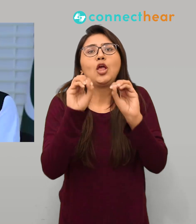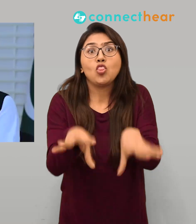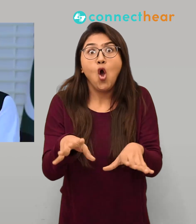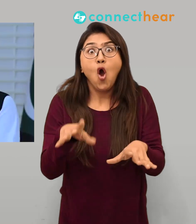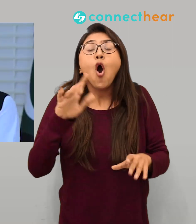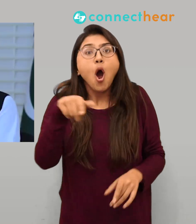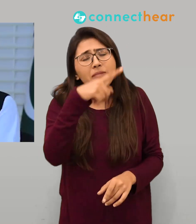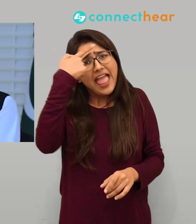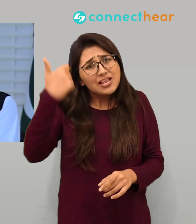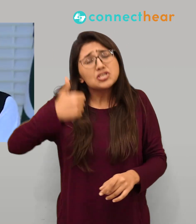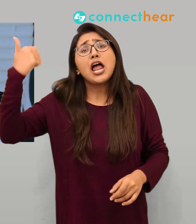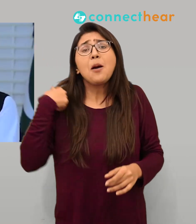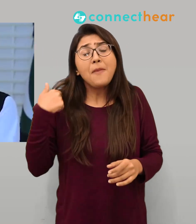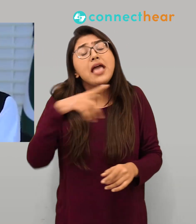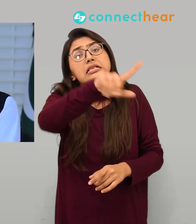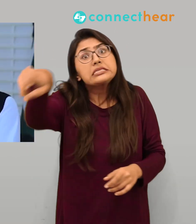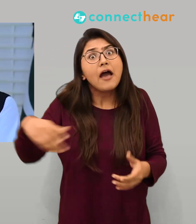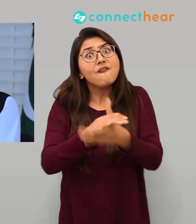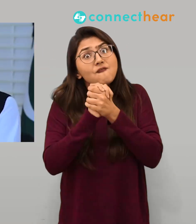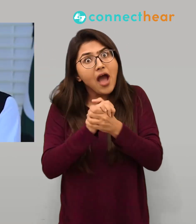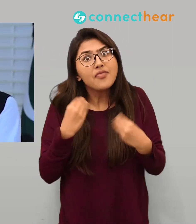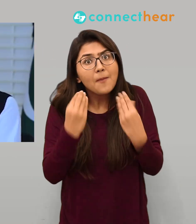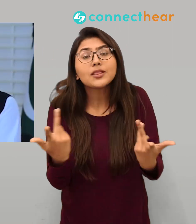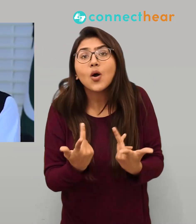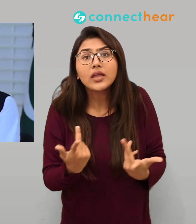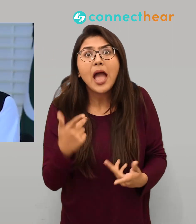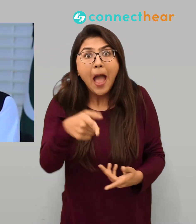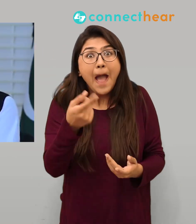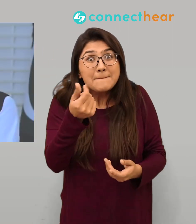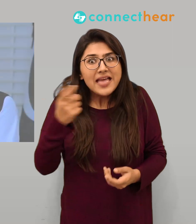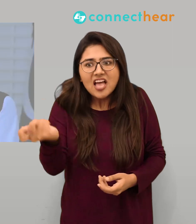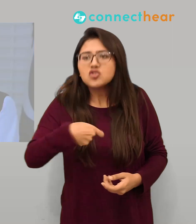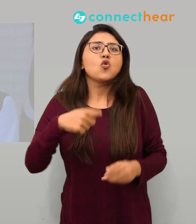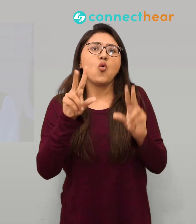انشاءاللہ یہ بھی آپ کو گیرنٹی کرتا ہوں کہ یہ پیسہ میں آپ کا چوری نہیں ہونے دوں گا